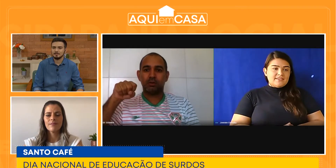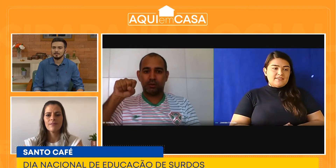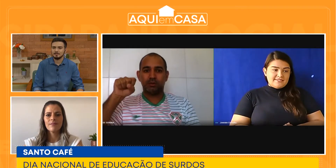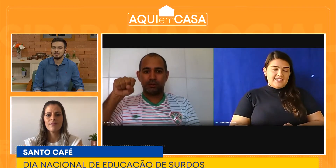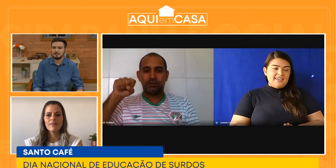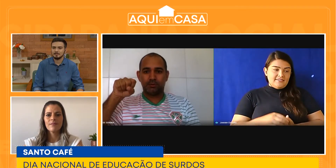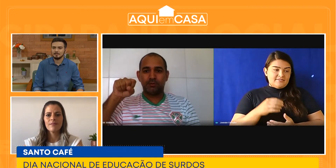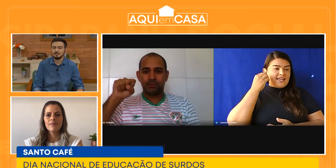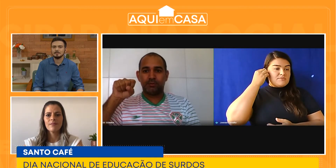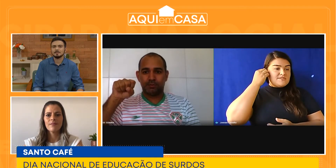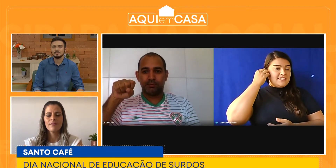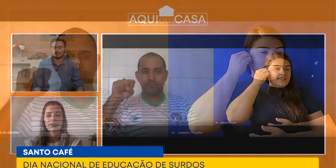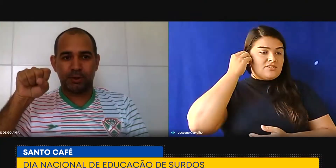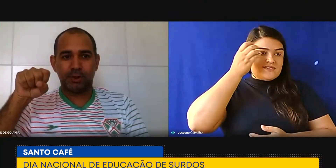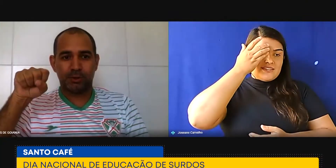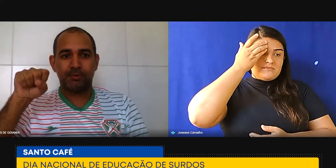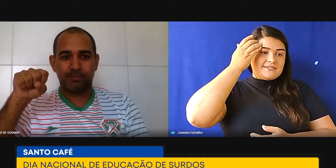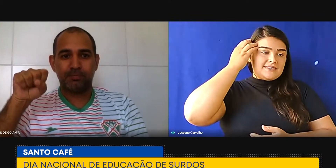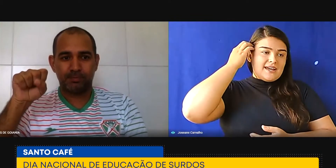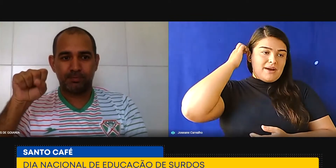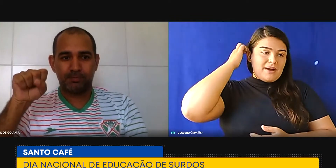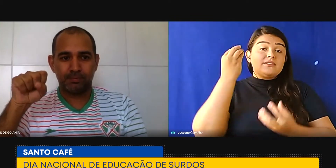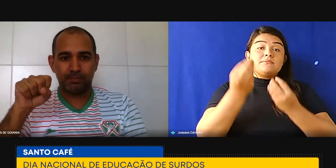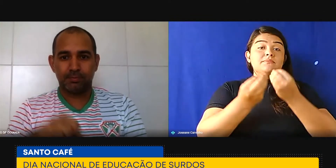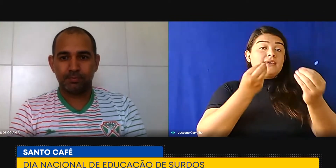Sim, temos sim. Nós fazemos esse trabalho também.